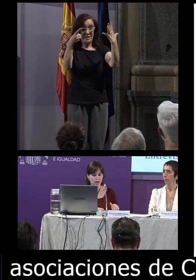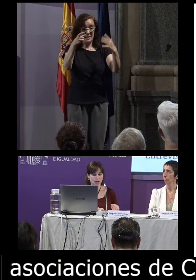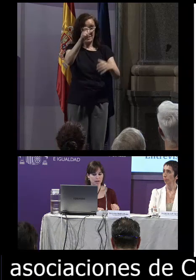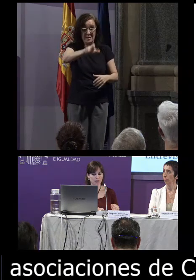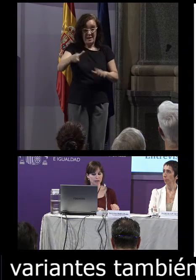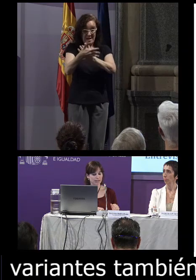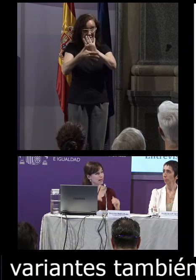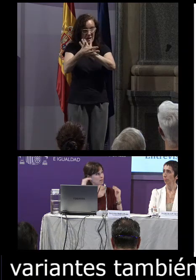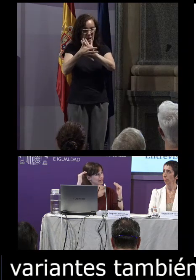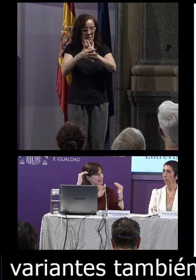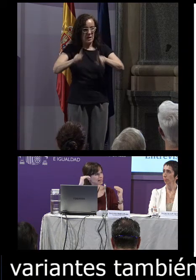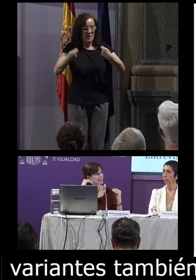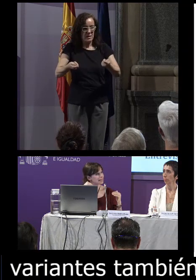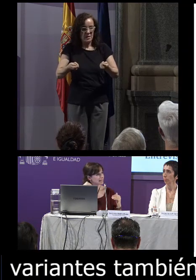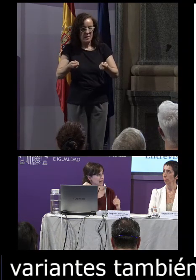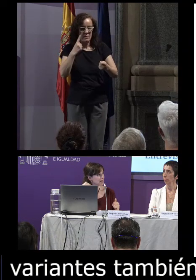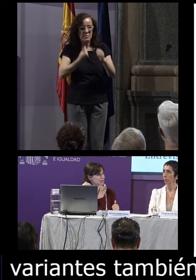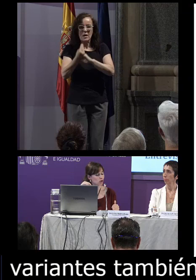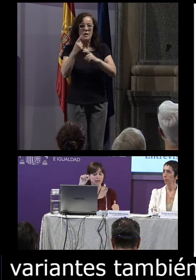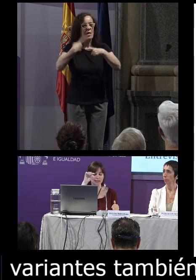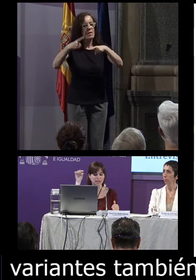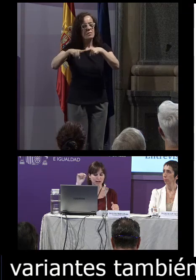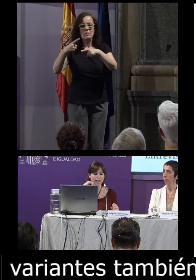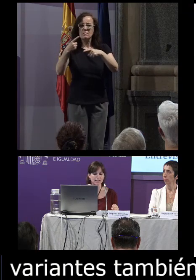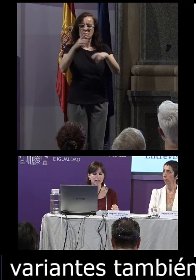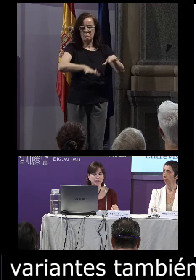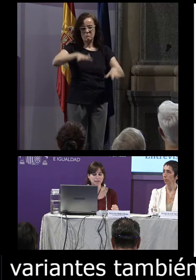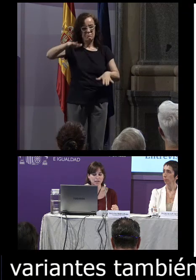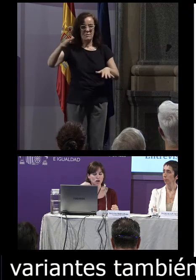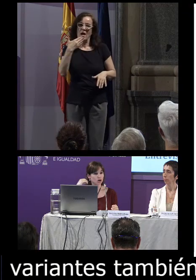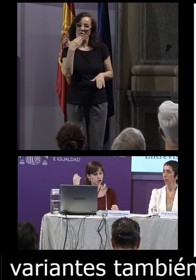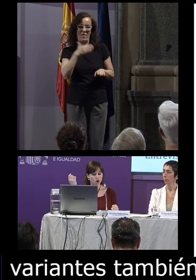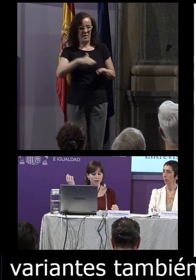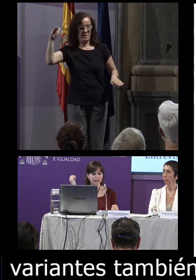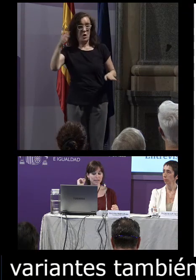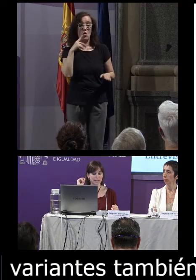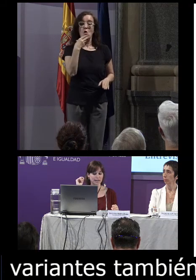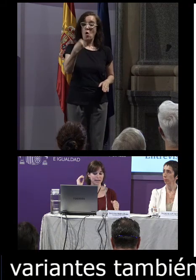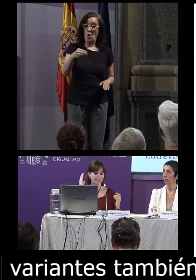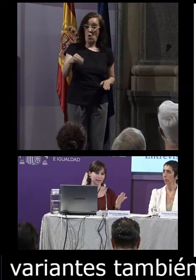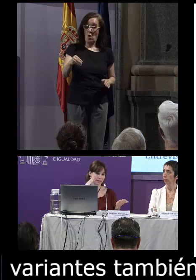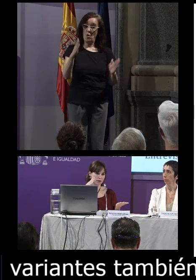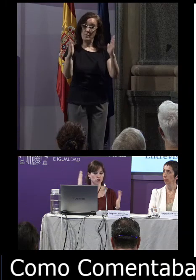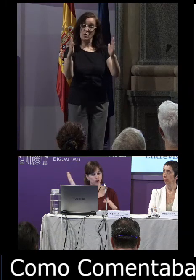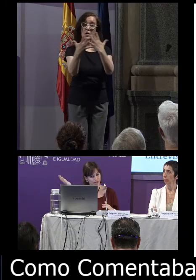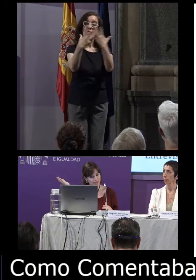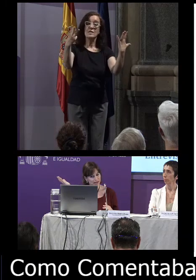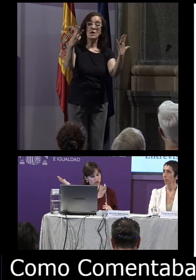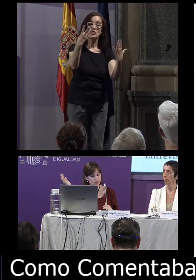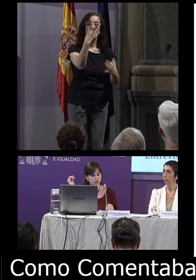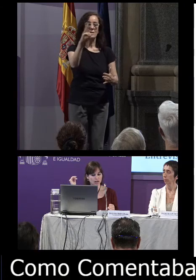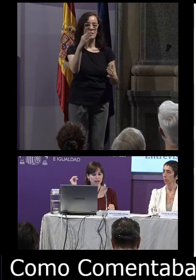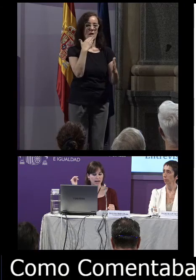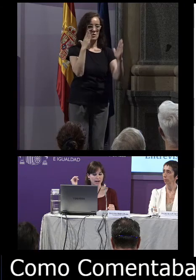se hace a partir de distintas edades distintas franjas de edades los jóvenes tienen entre 18 y 30